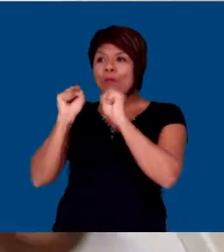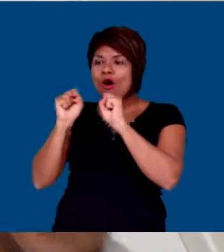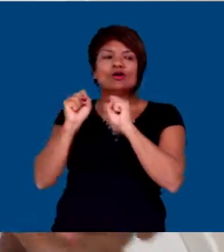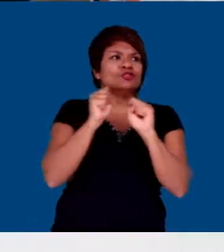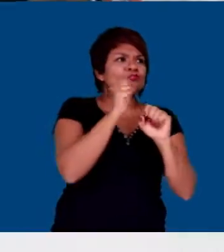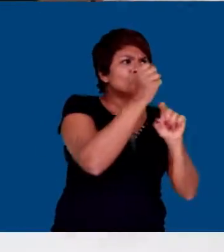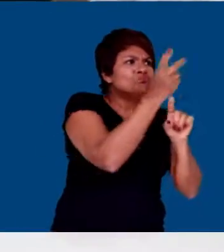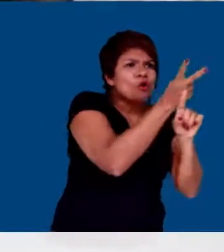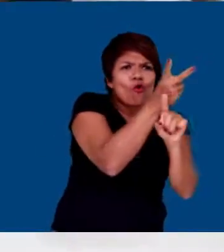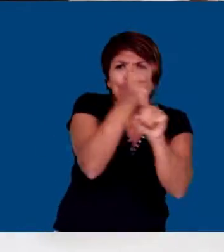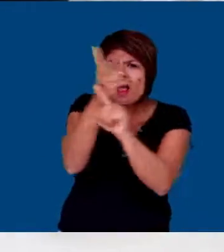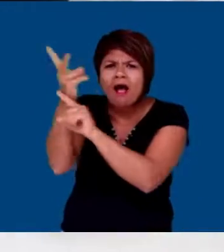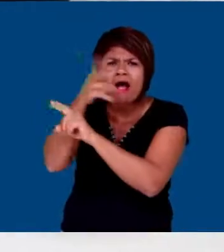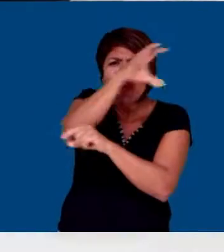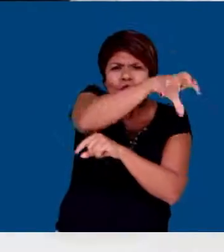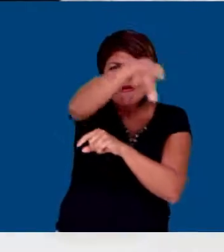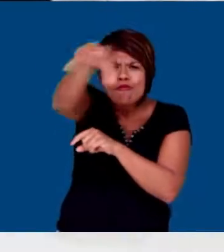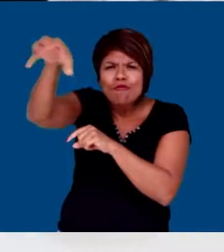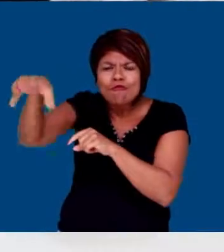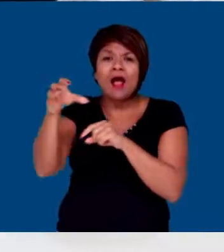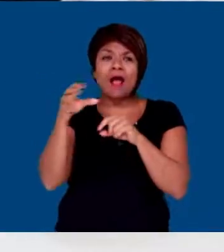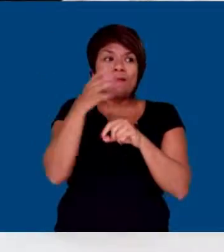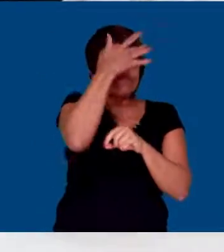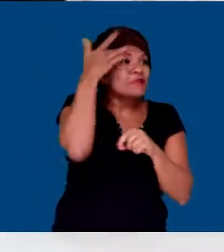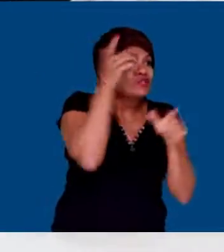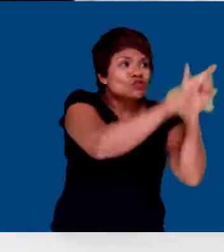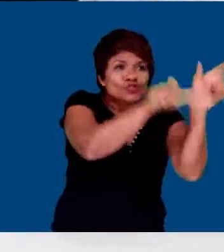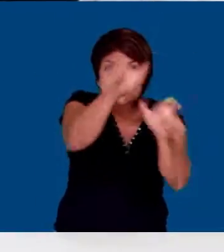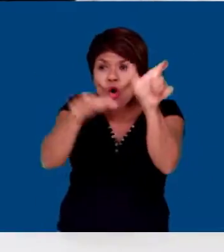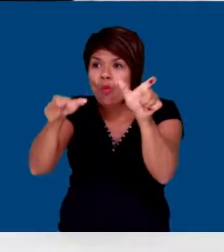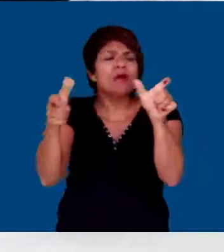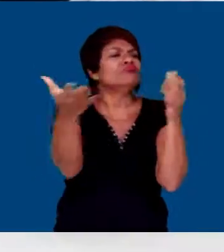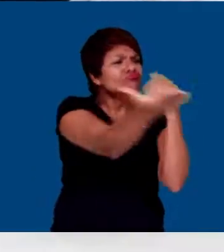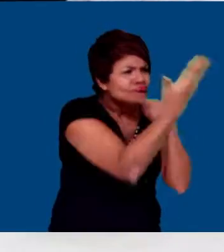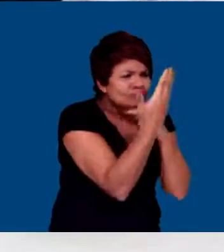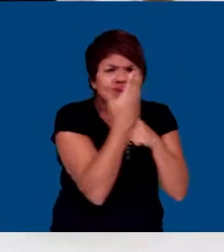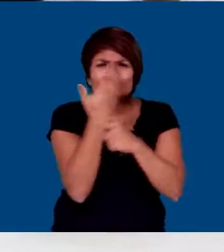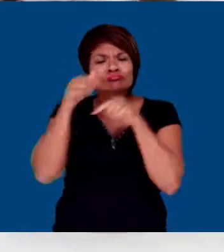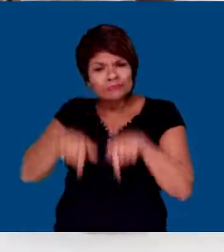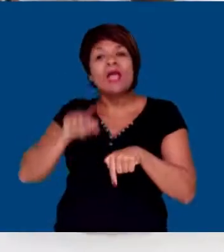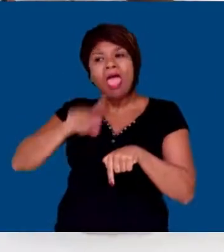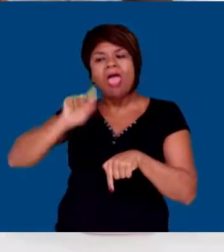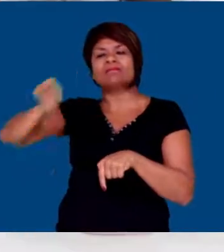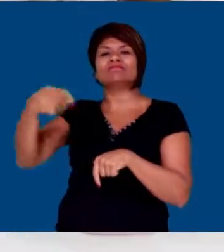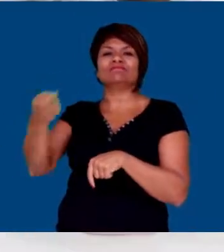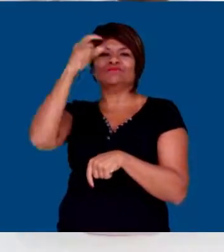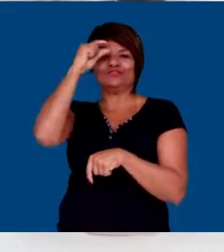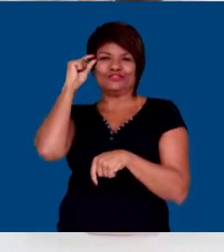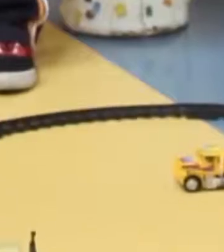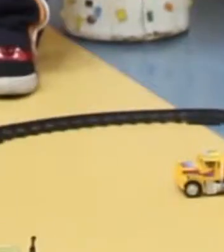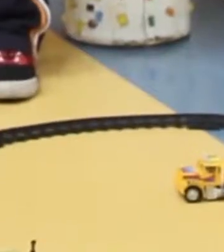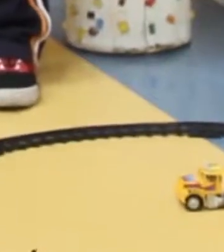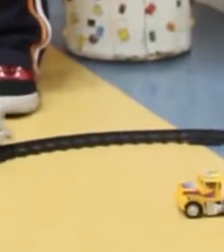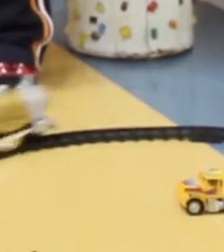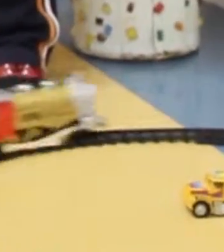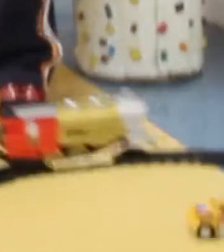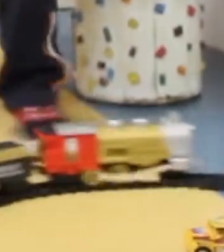de mobilizar outras pessoas e outras instituições em torno da causa. Ou seja, é o Dr. Dino.